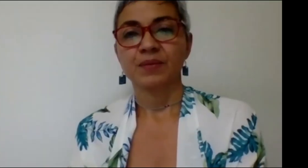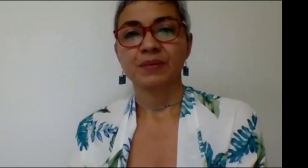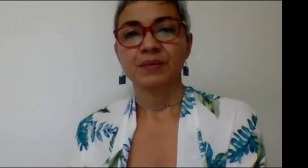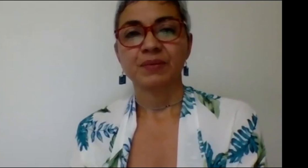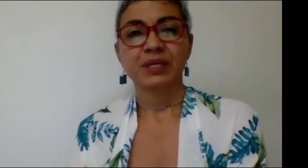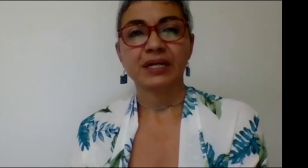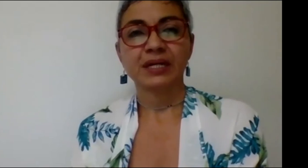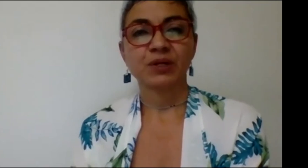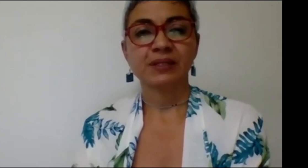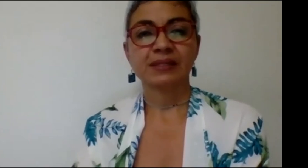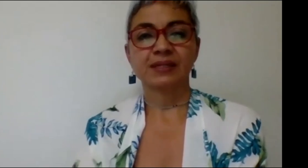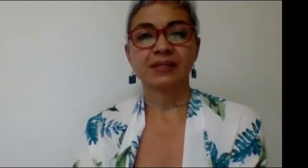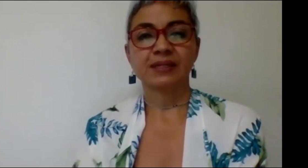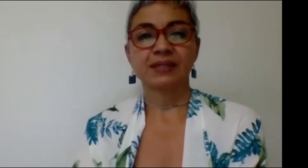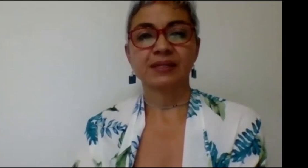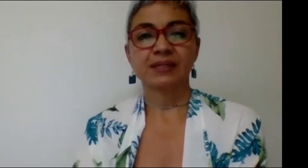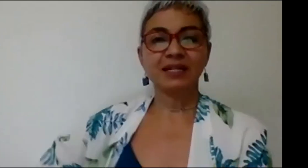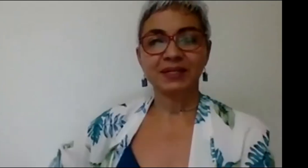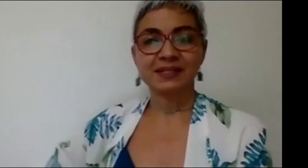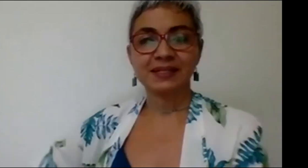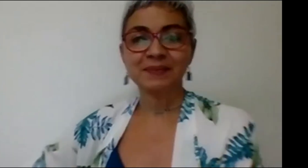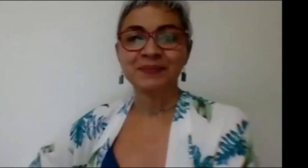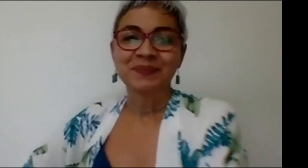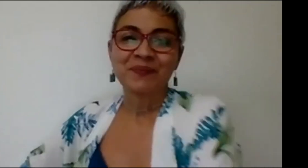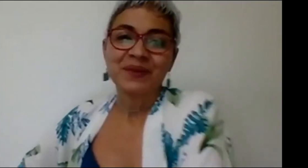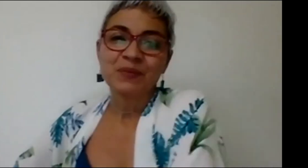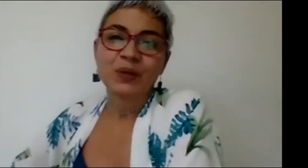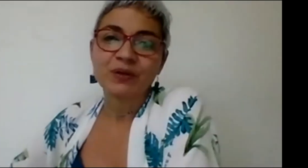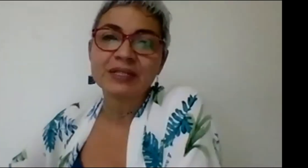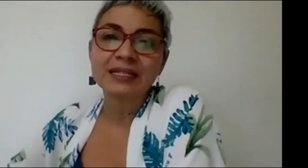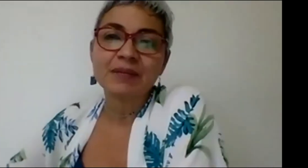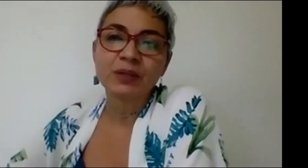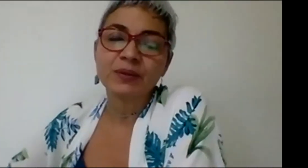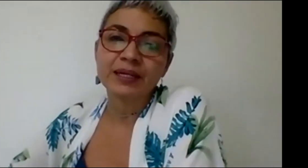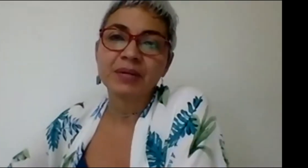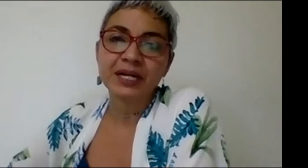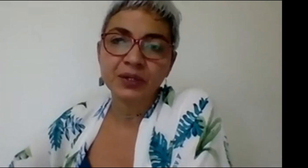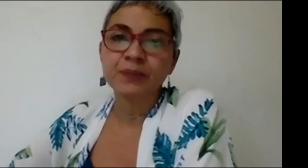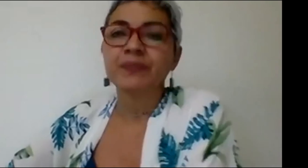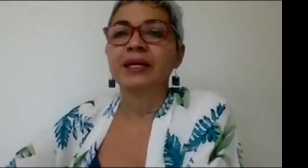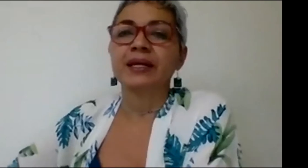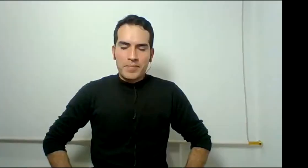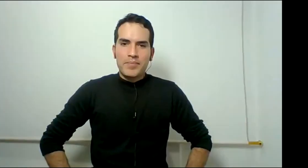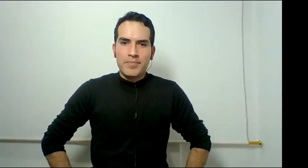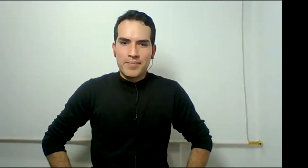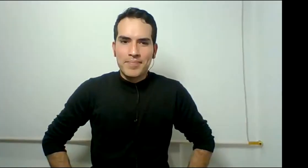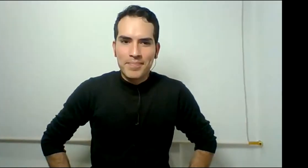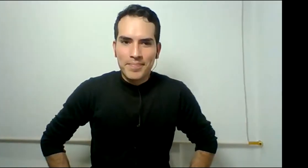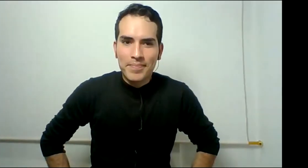ya como que se está restableciendo la señal parece ser bueno entonces la pregunta Mario Rubén